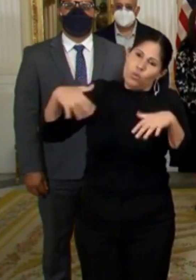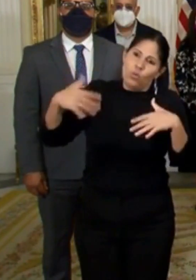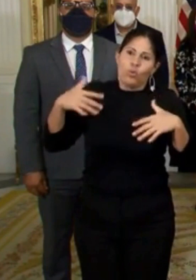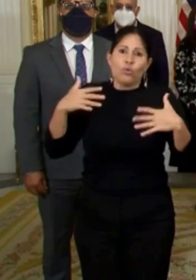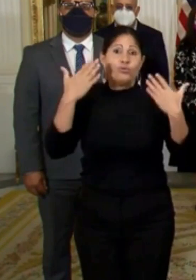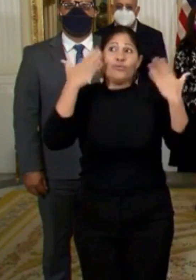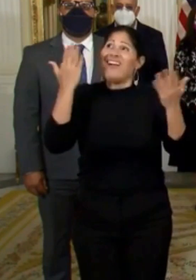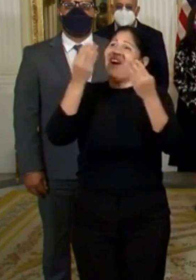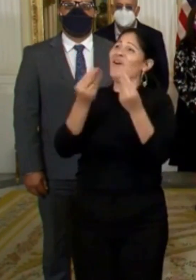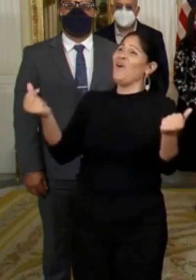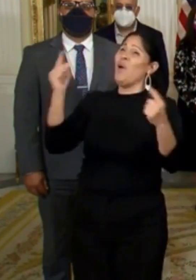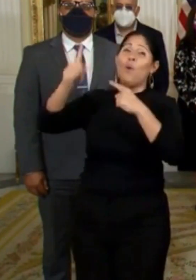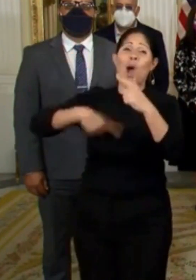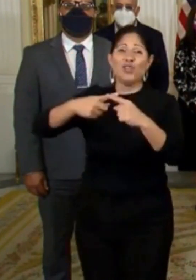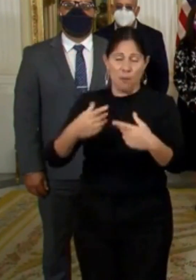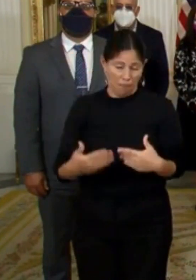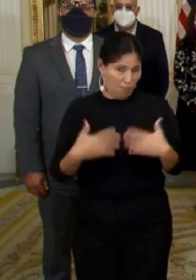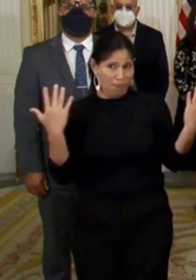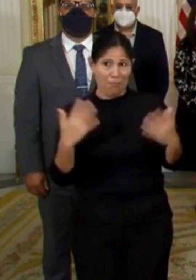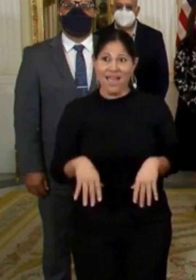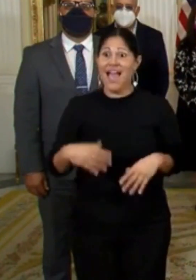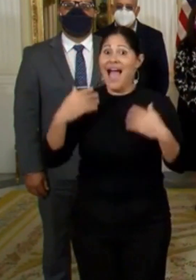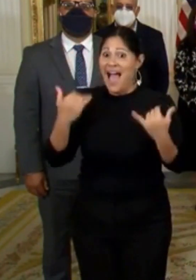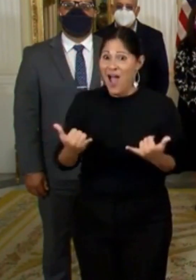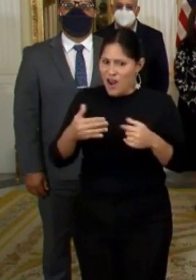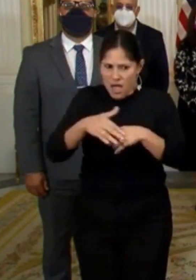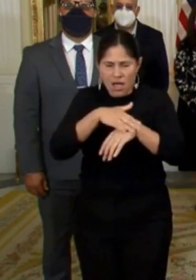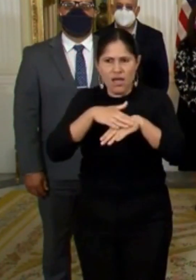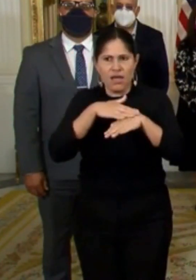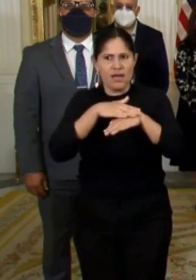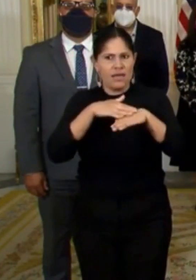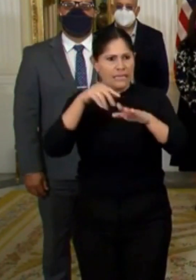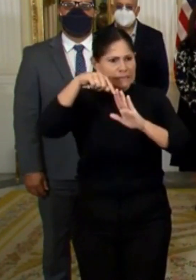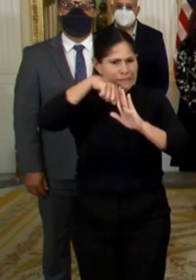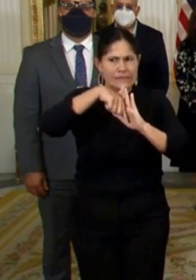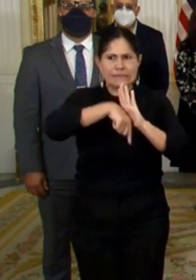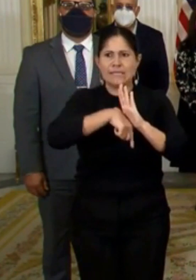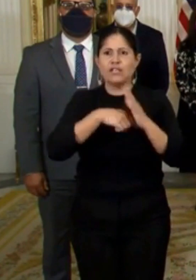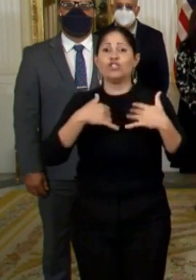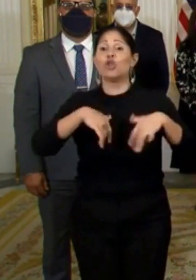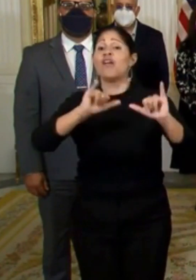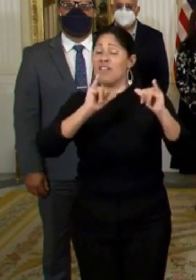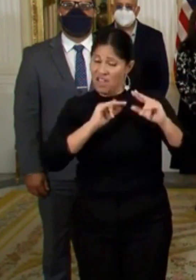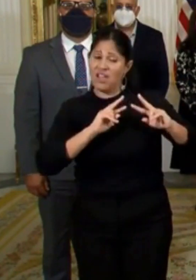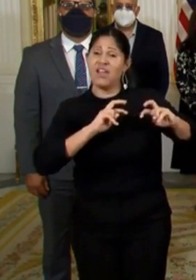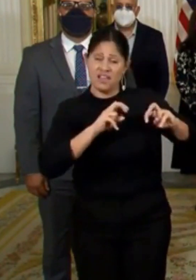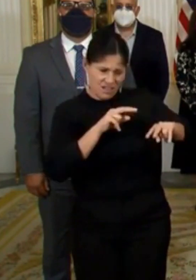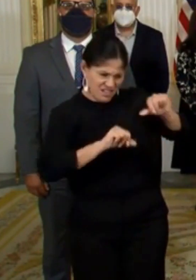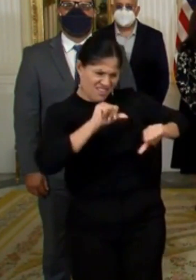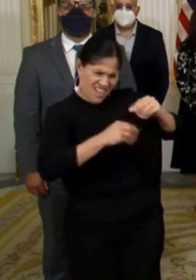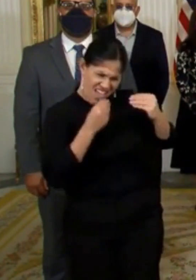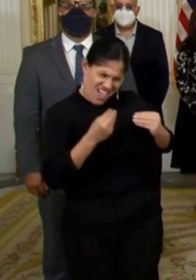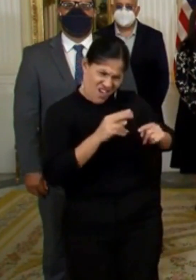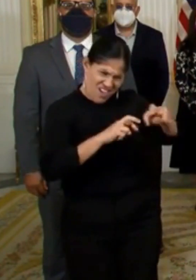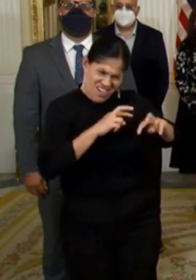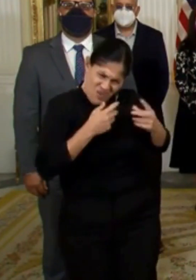adicional. Apenas se conoce su verdadero alcance, y todavía la comunidad científica explora por cuál será